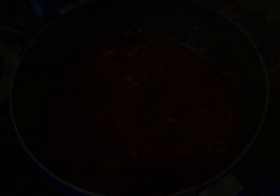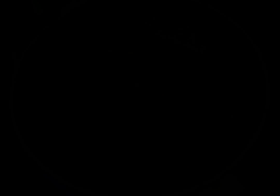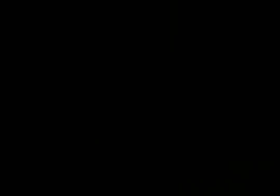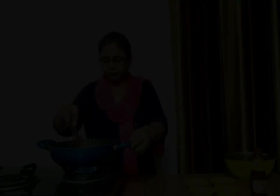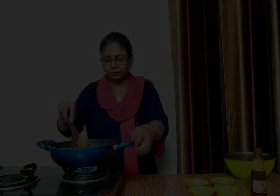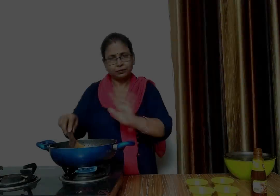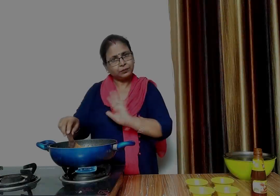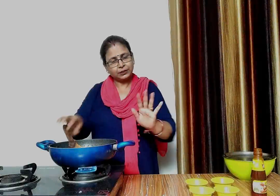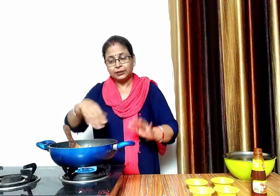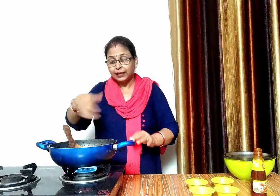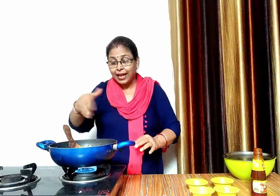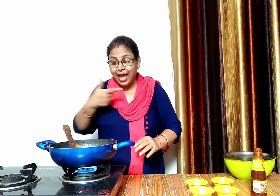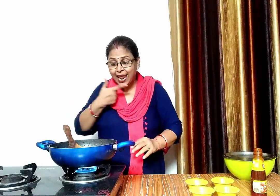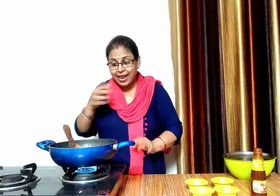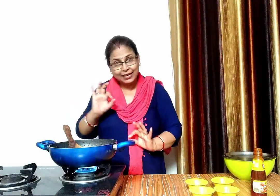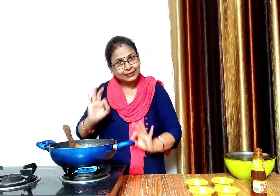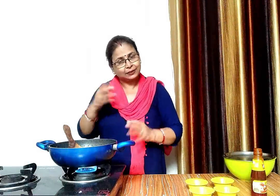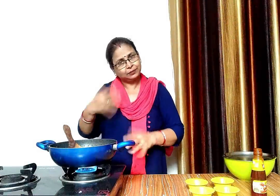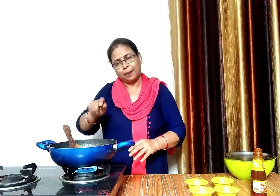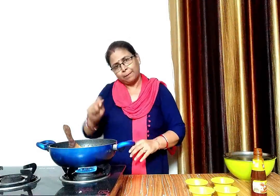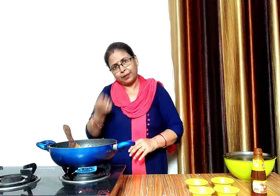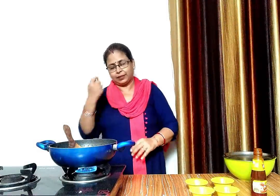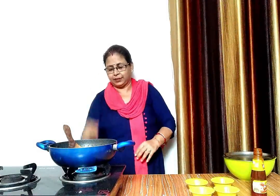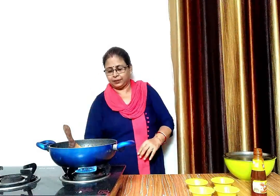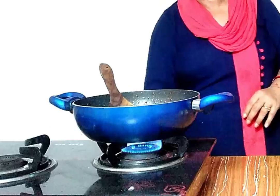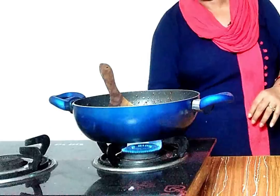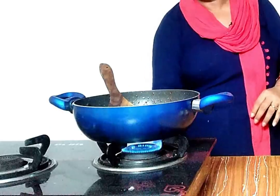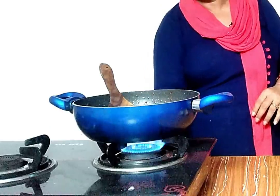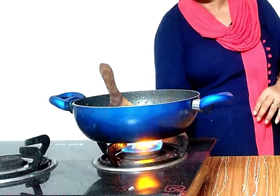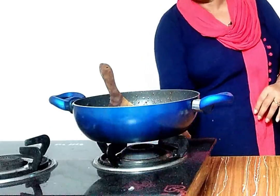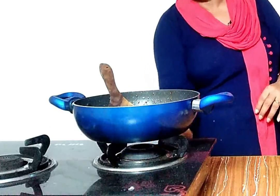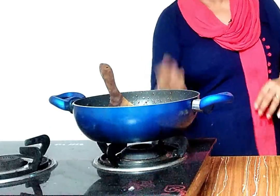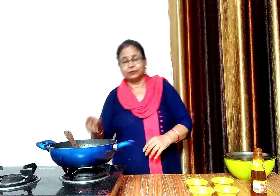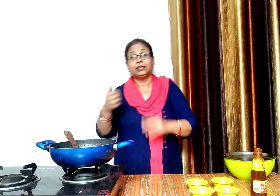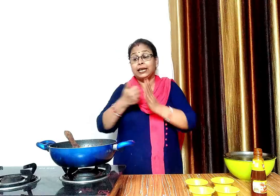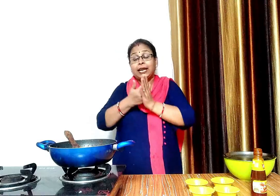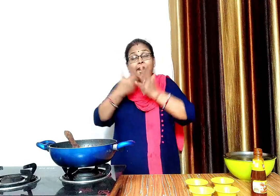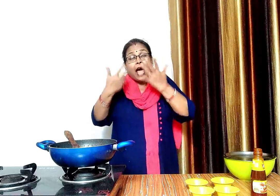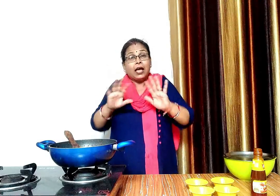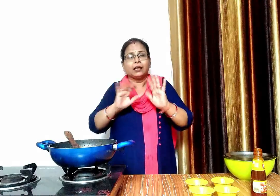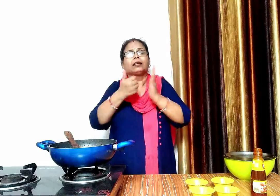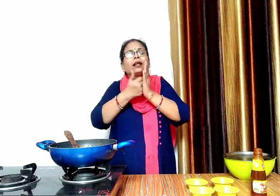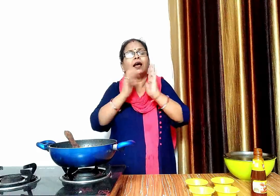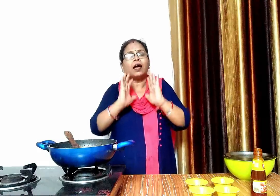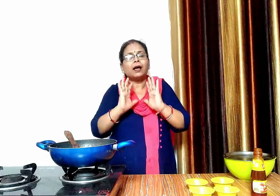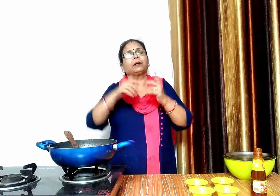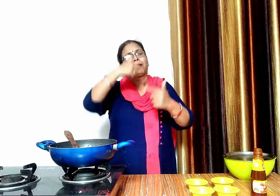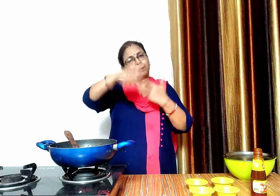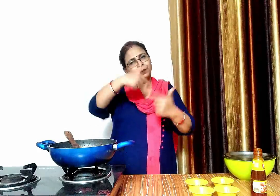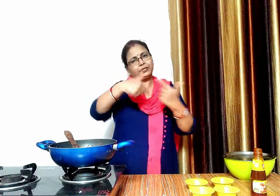यह उबल चुका है और कलर भी आ गया है अब कैस बंद कर देंगे इसे थुड़ी दे ठंडा होने देंगे और फिर